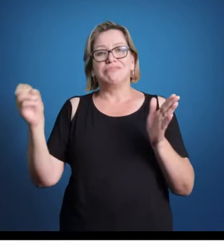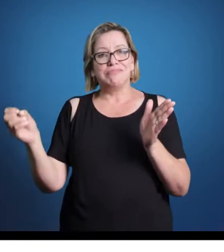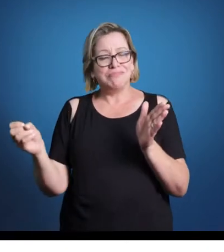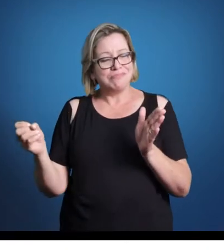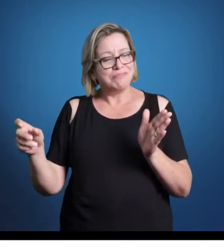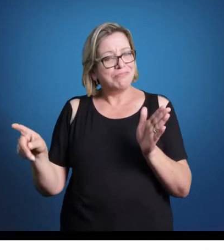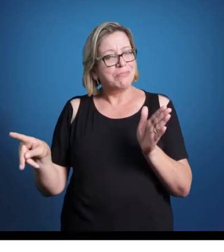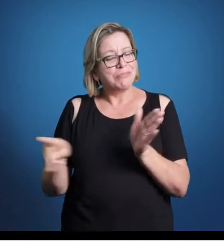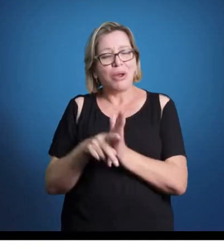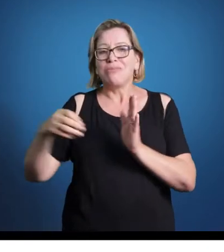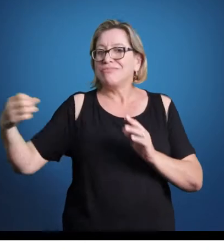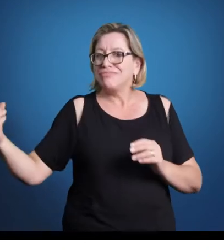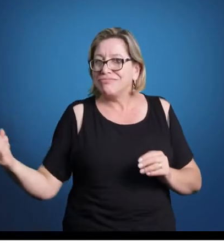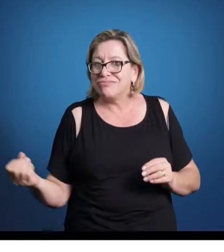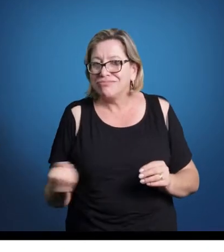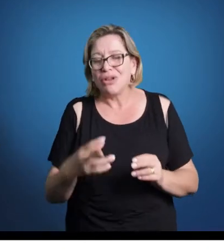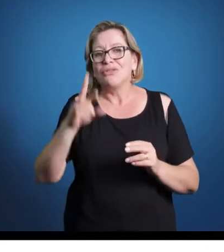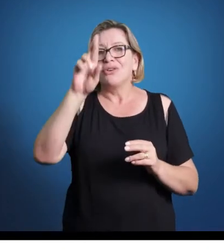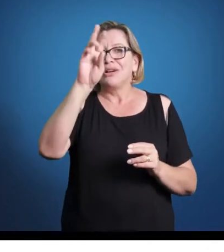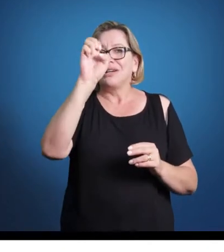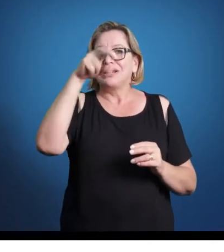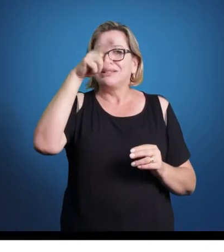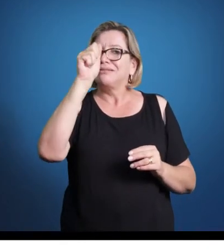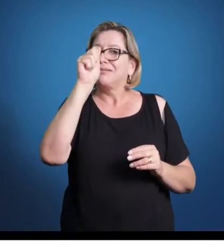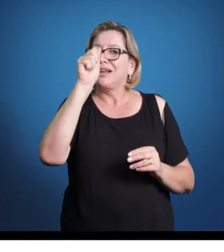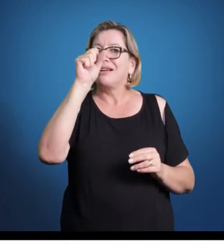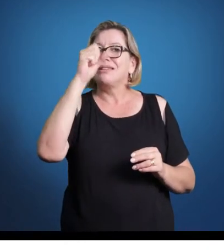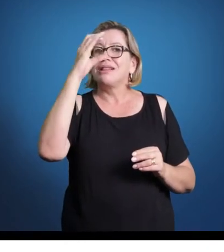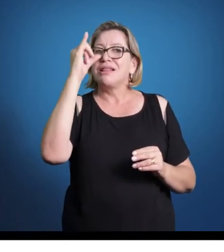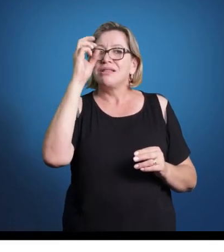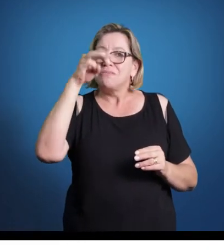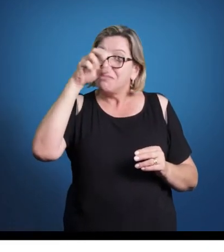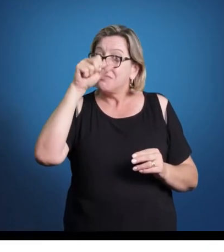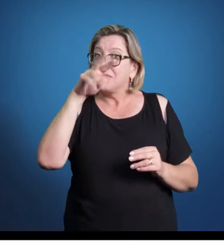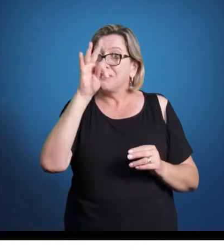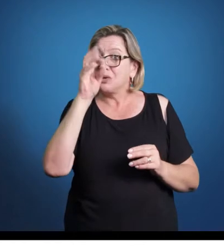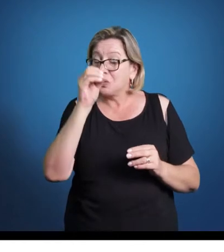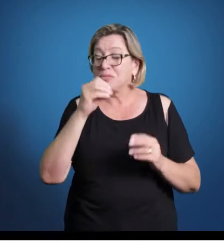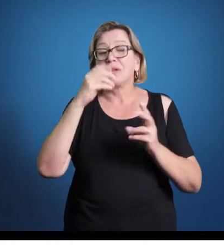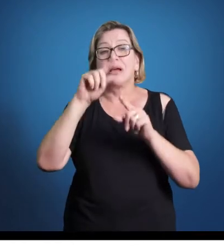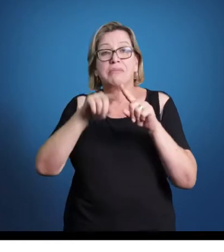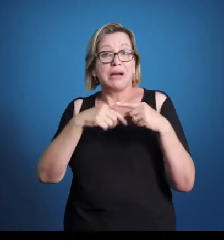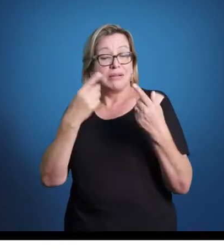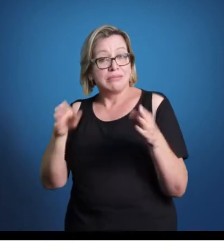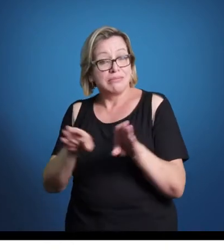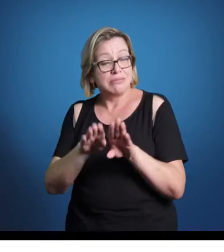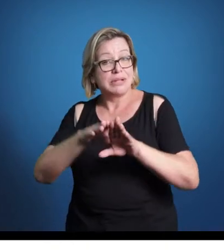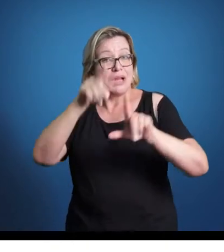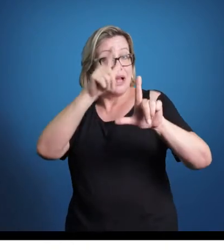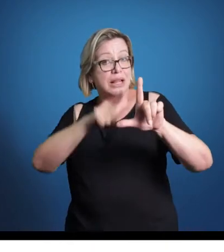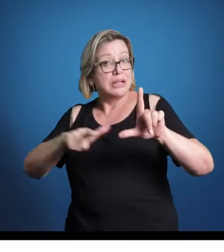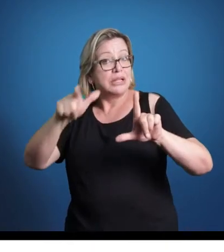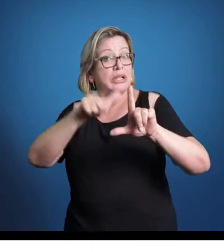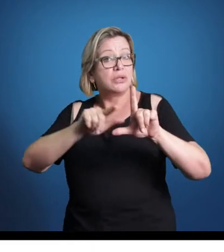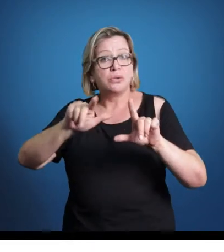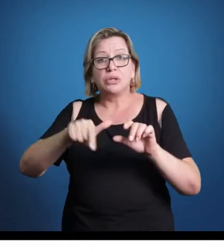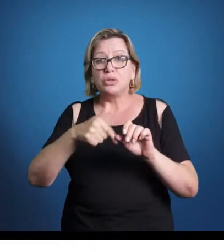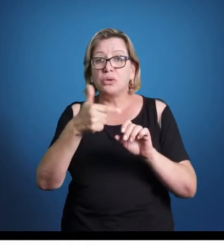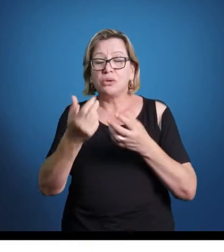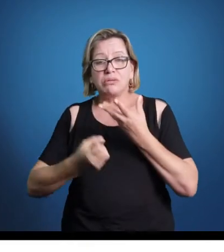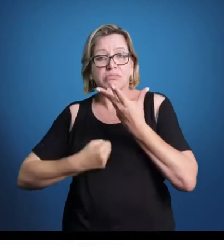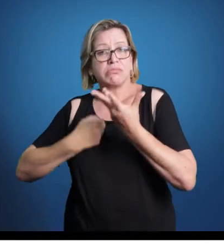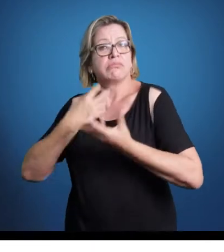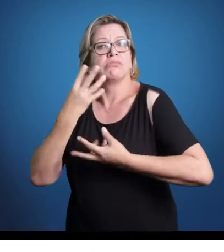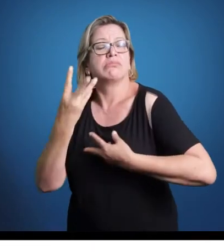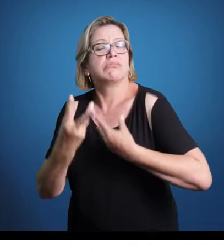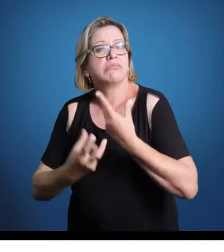o campo artístico mais reverenciado, mais relevante durante o renascimento. Mas também a literatura, também outros tipos de expressão